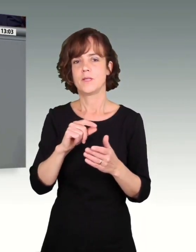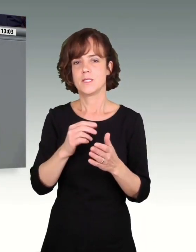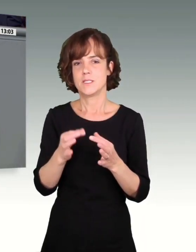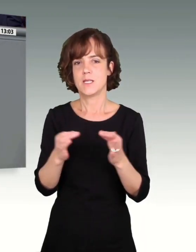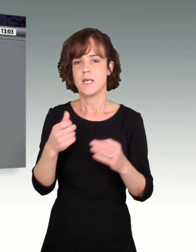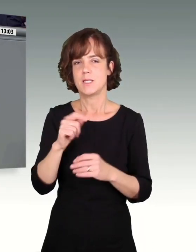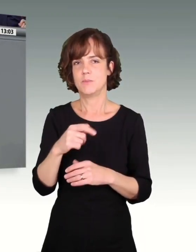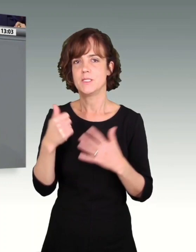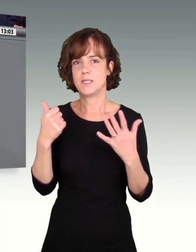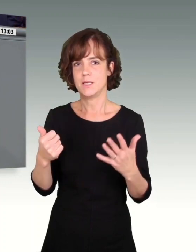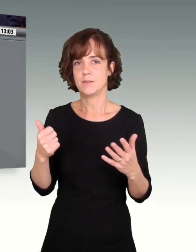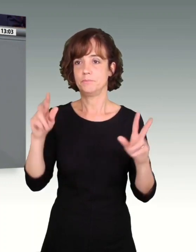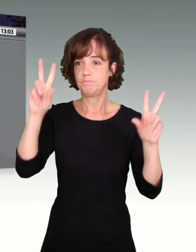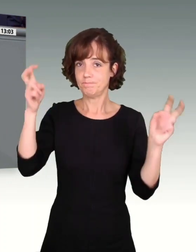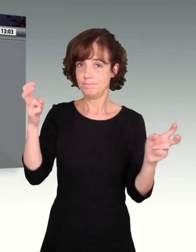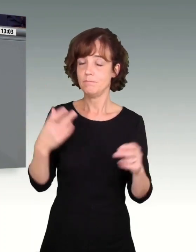Vielen Dank.